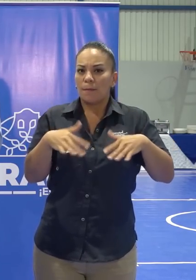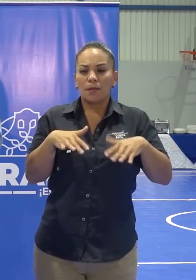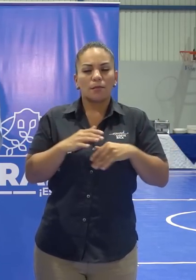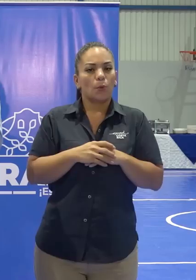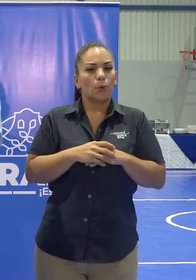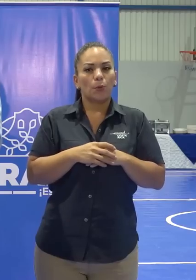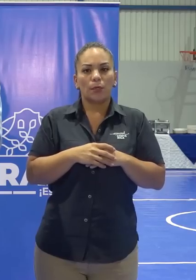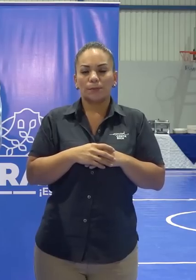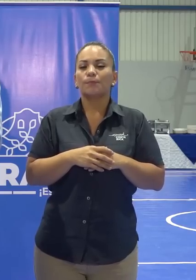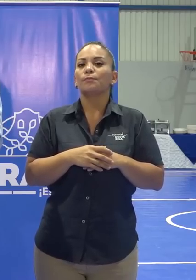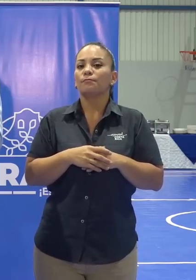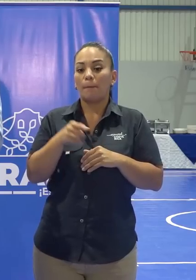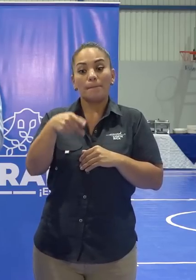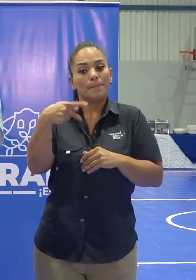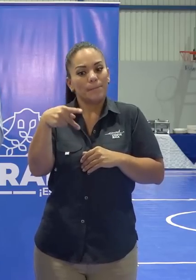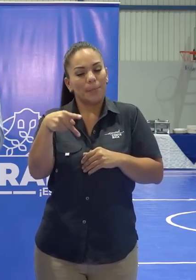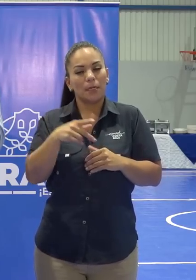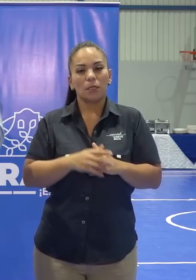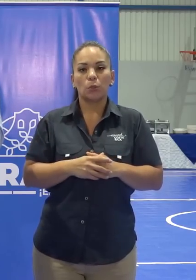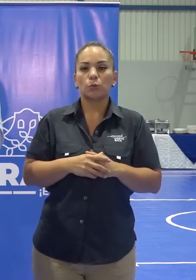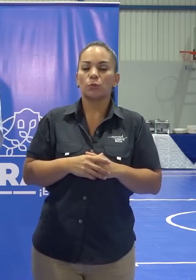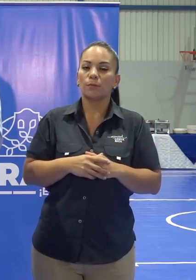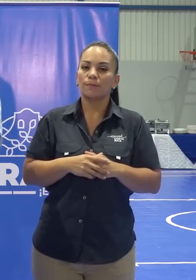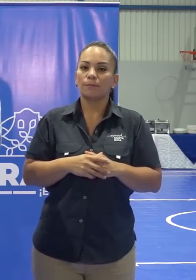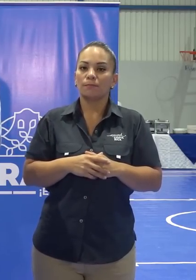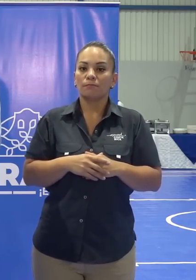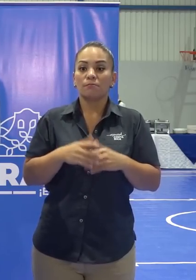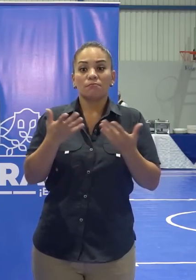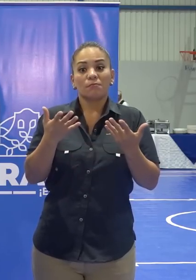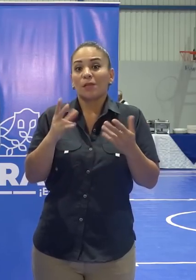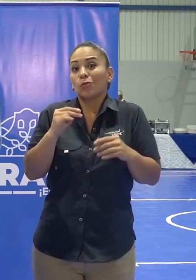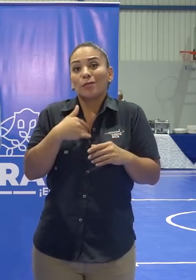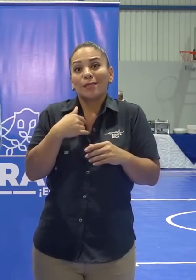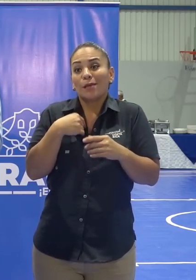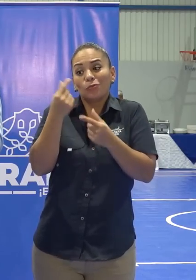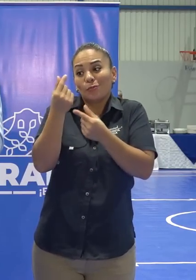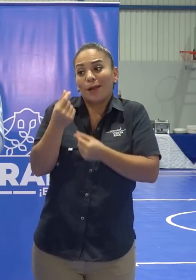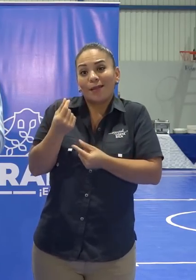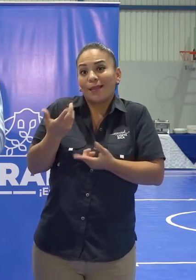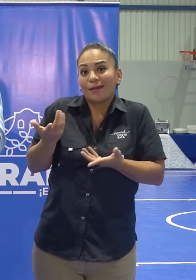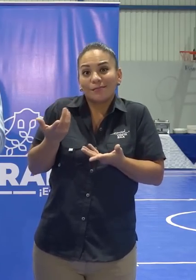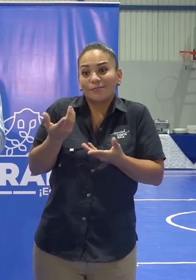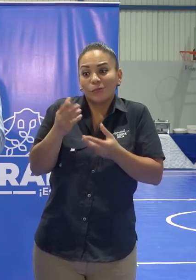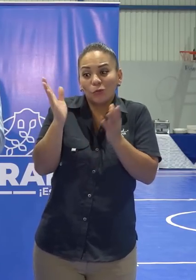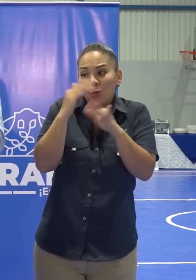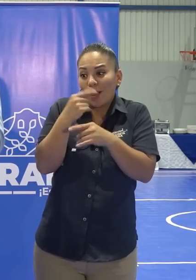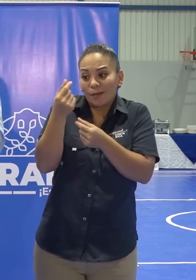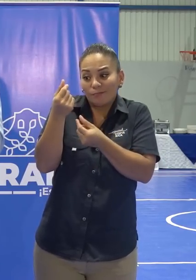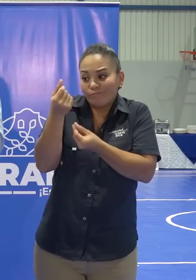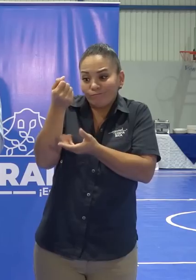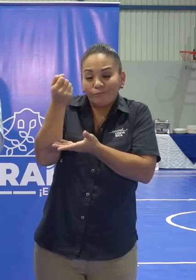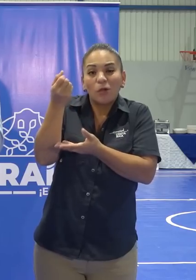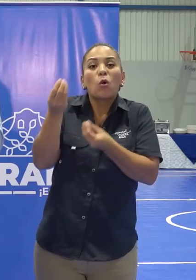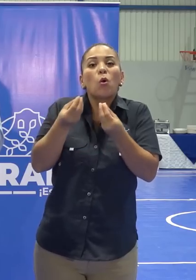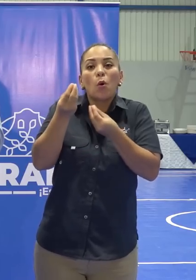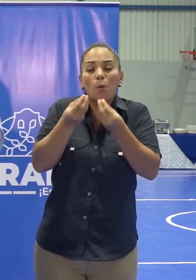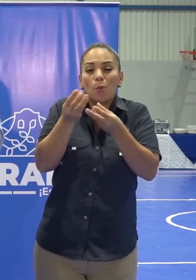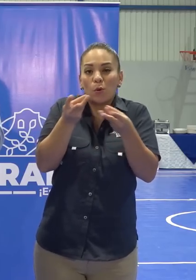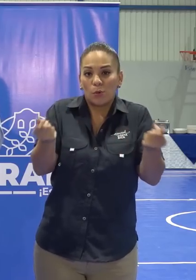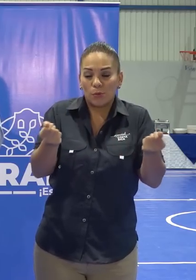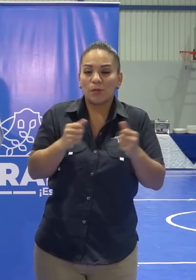imponen peligro, y no tenemos el presupuesto para arreglarlos. No tenemos la plata.